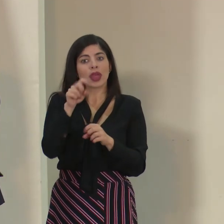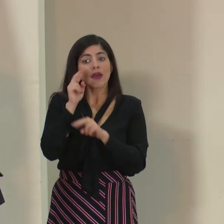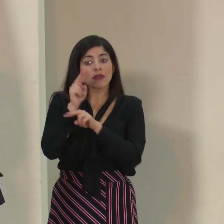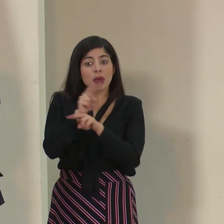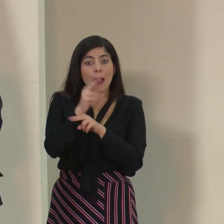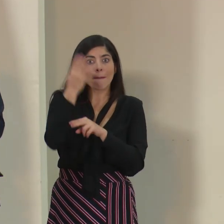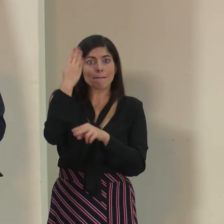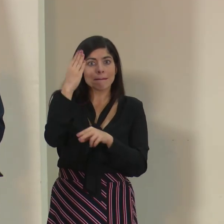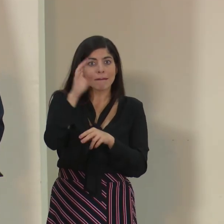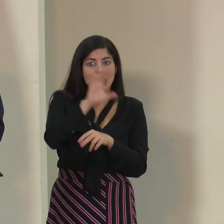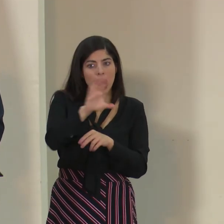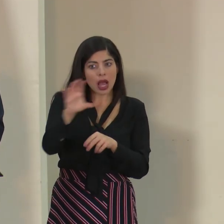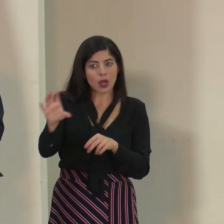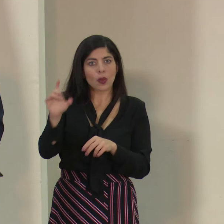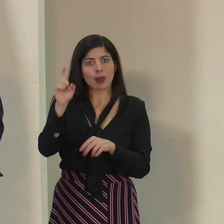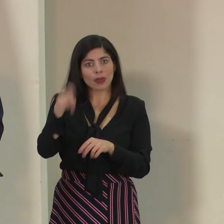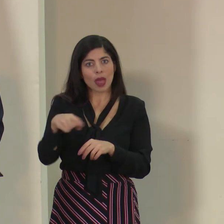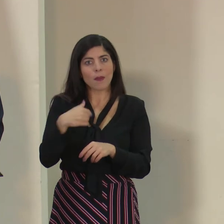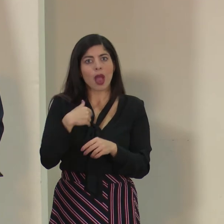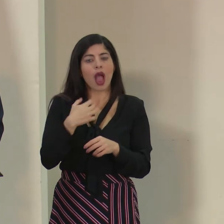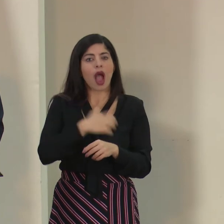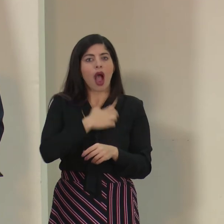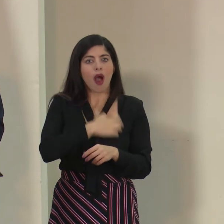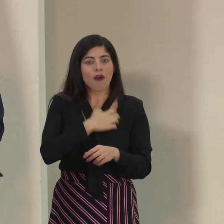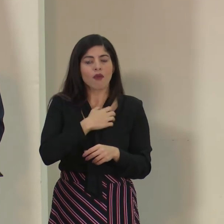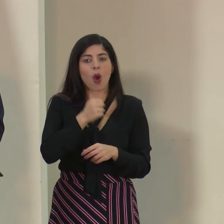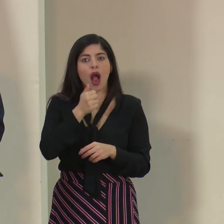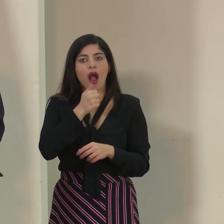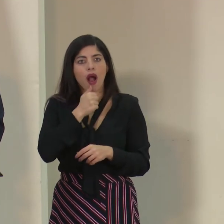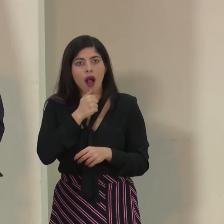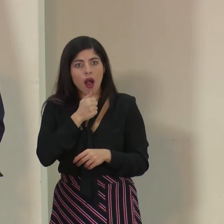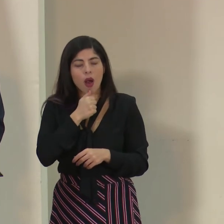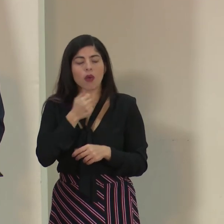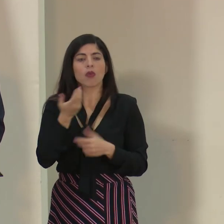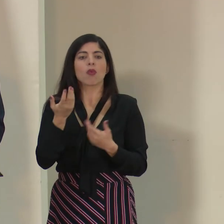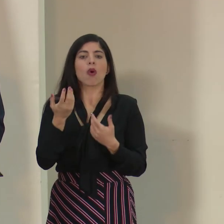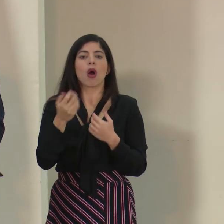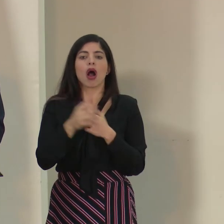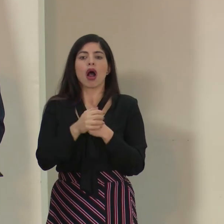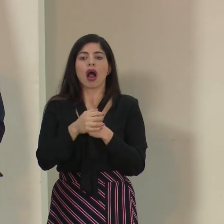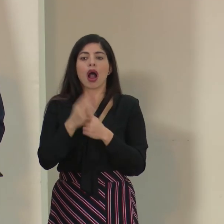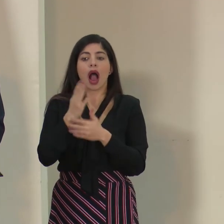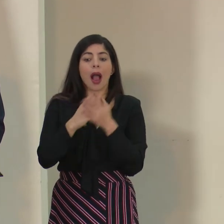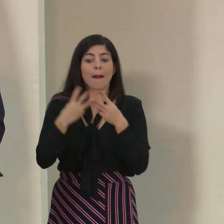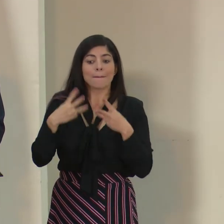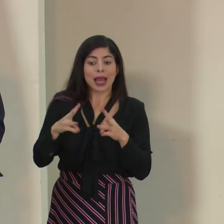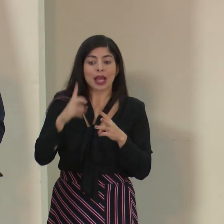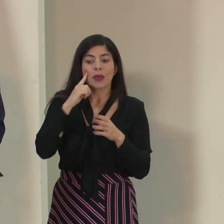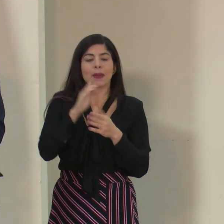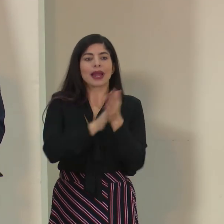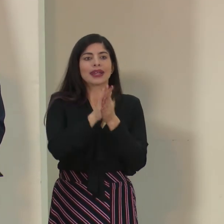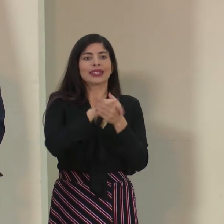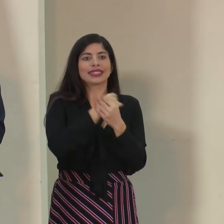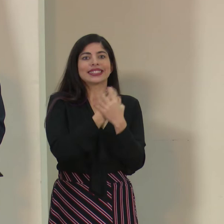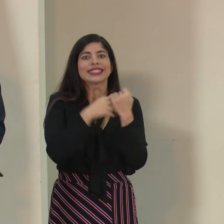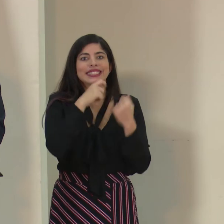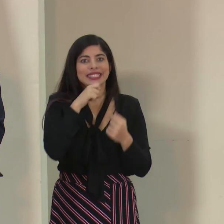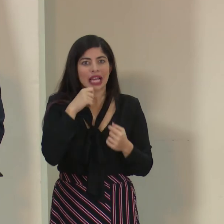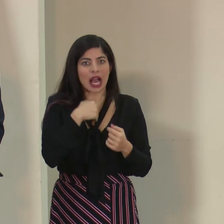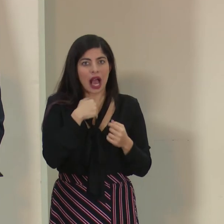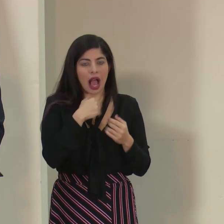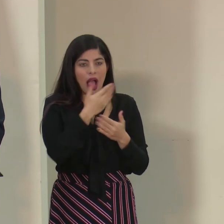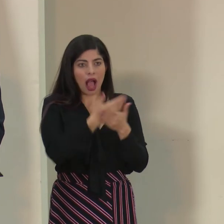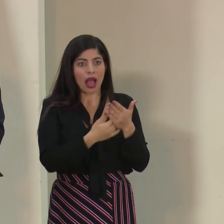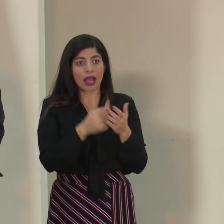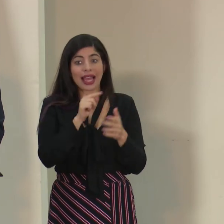servicios sanitarios haya jabón, que haya agua, que haya algún método para poder secarse las manos. Son las cosas que